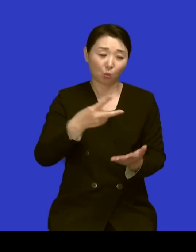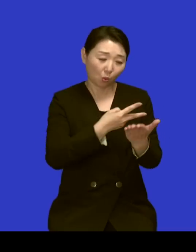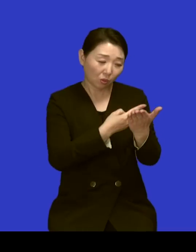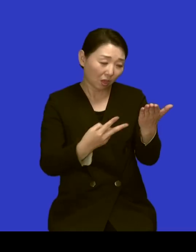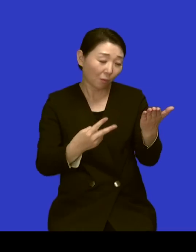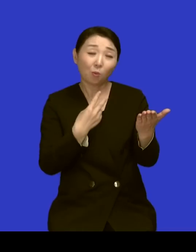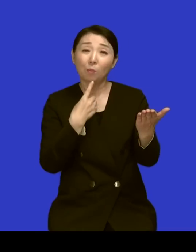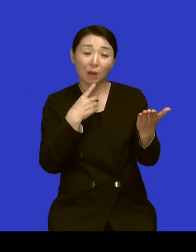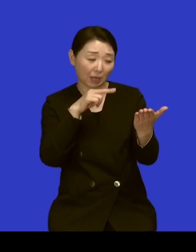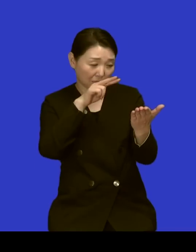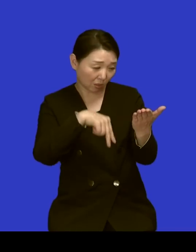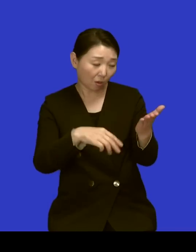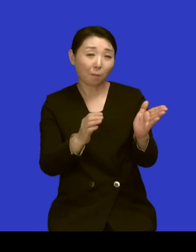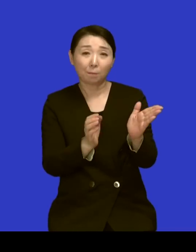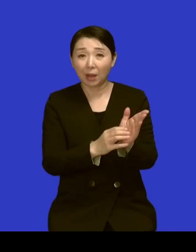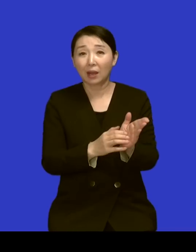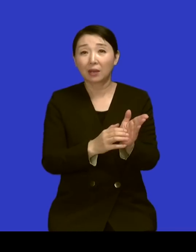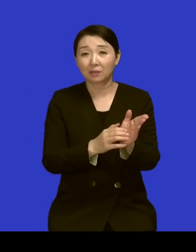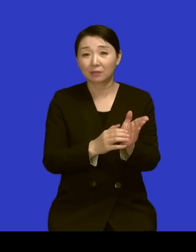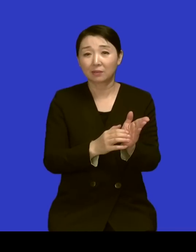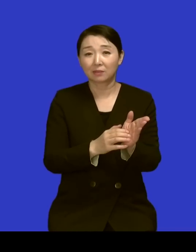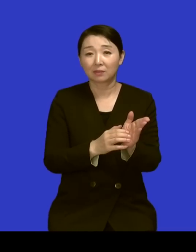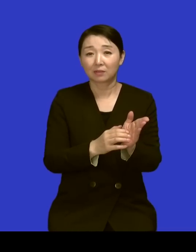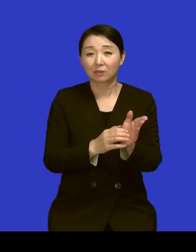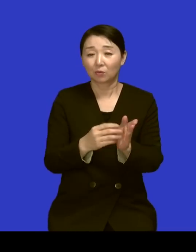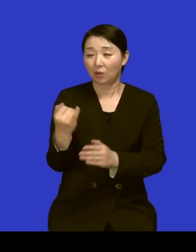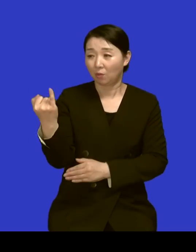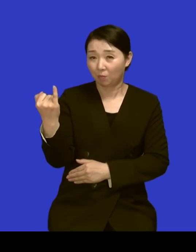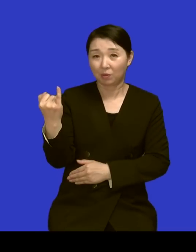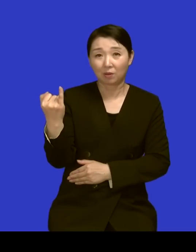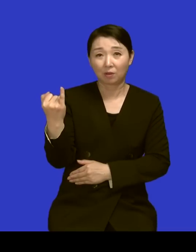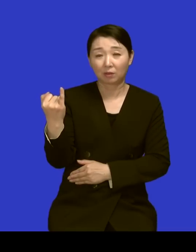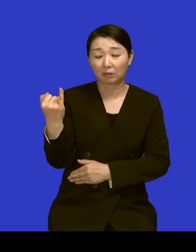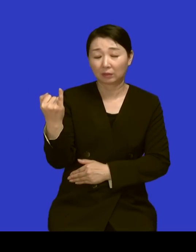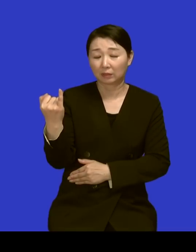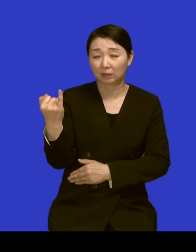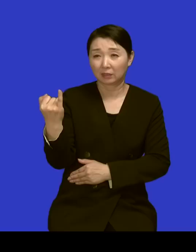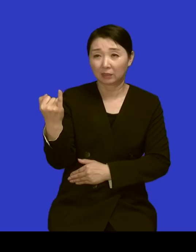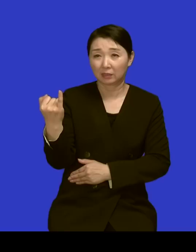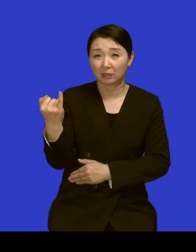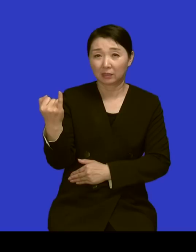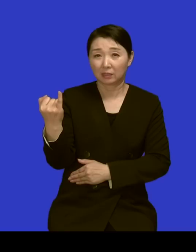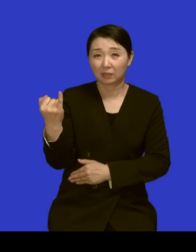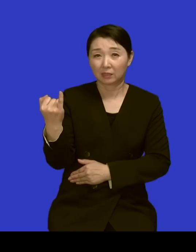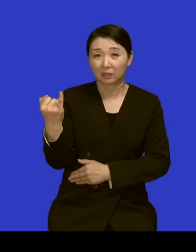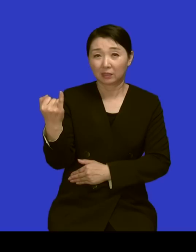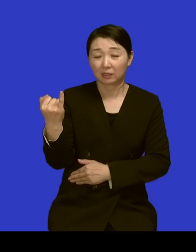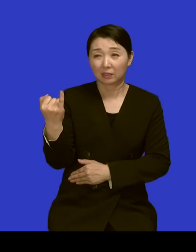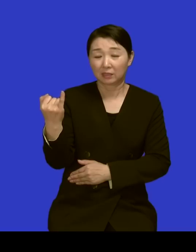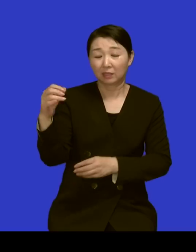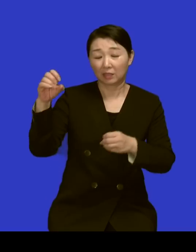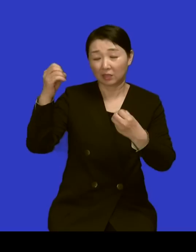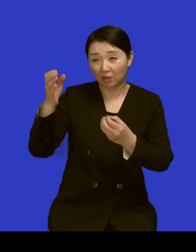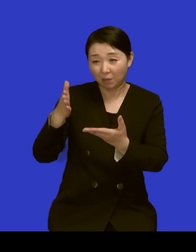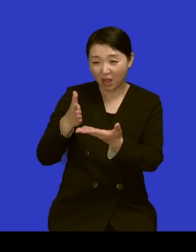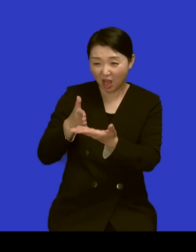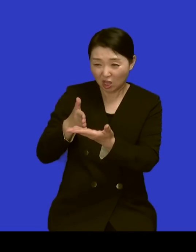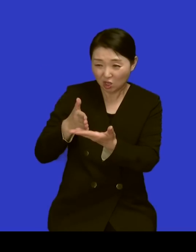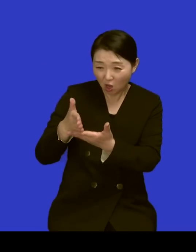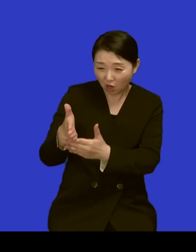네 이제 같이 본미경 씨 그 역할에 맞는 옷을 만들어주고 본인이 하고